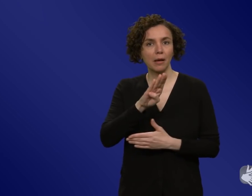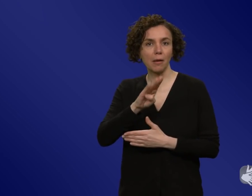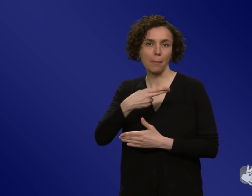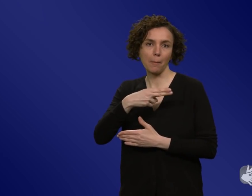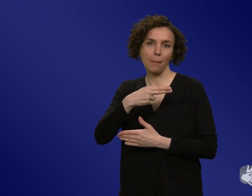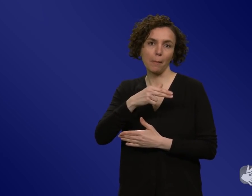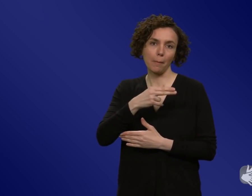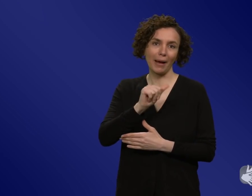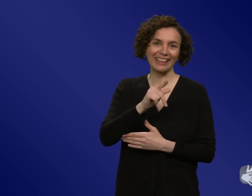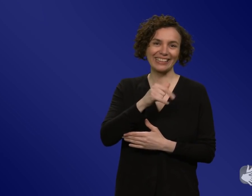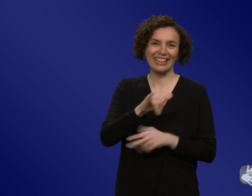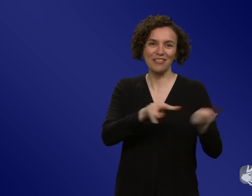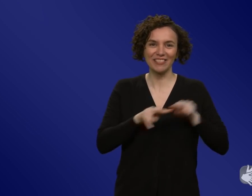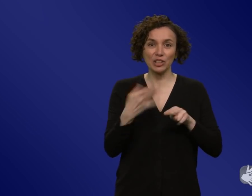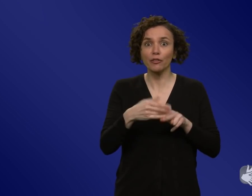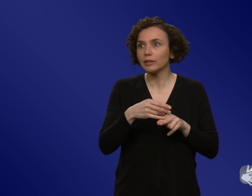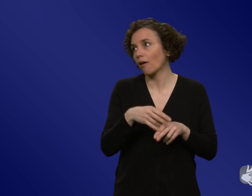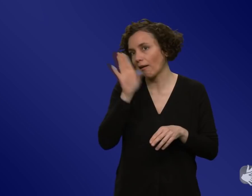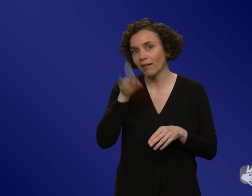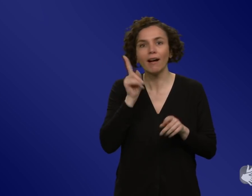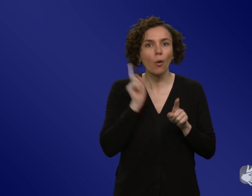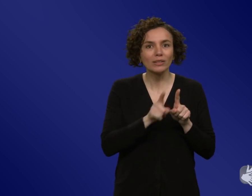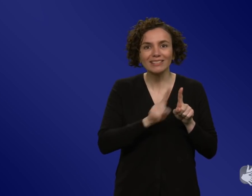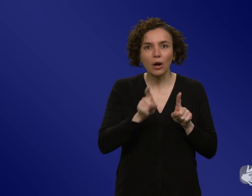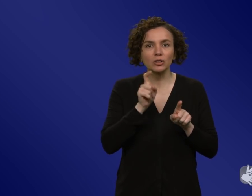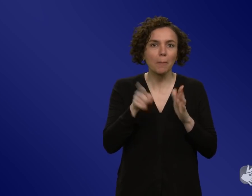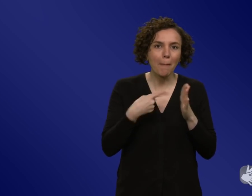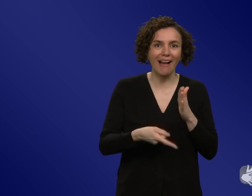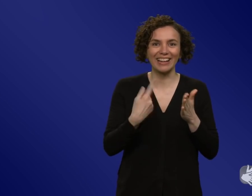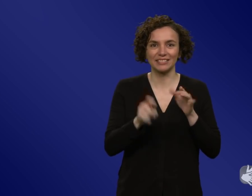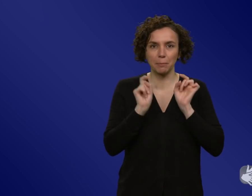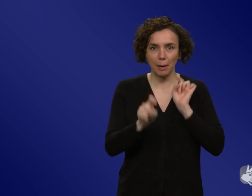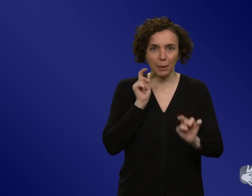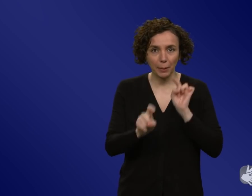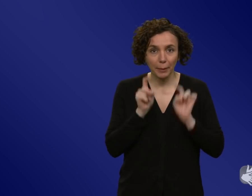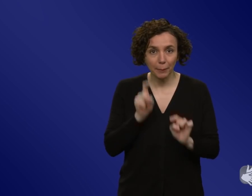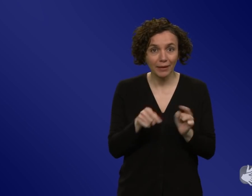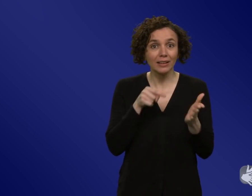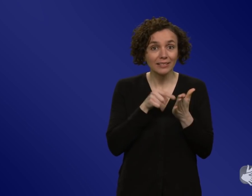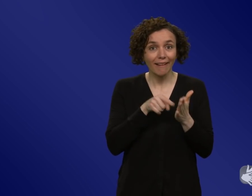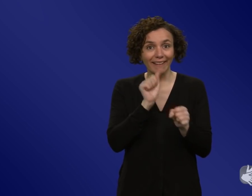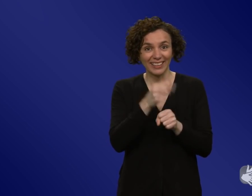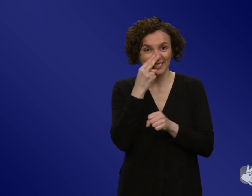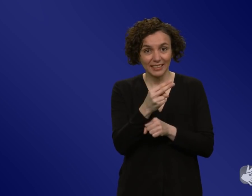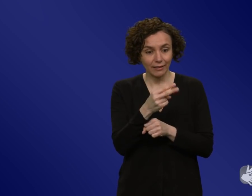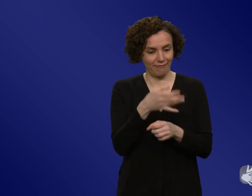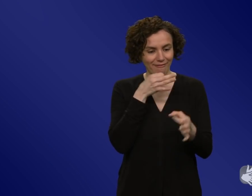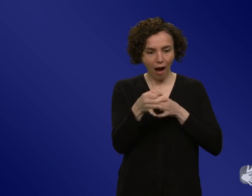welche Fragen haben denn die Leute? Und dann gibt es auch durchaus Handbücher von der WHO, wie mit sowas umgegangen werden soll. Also wird das viel